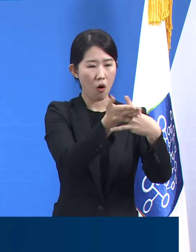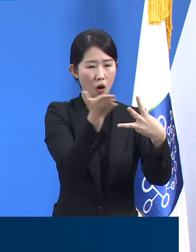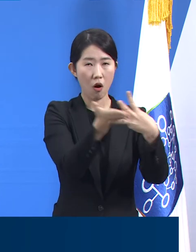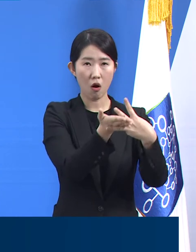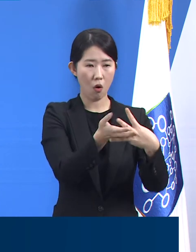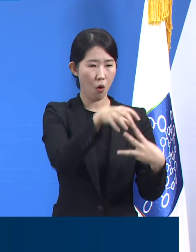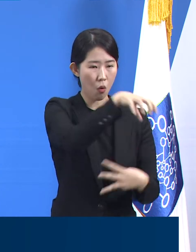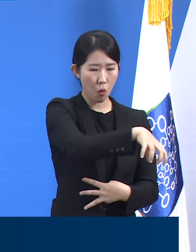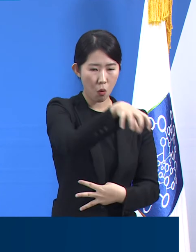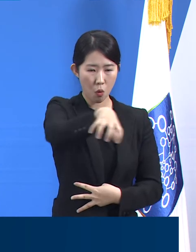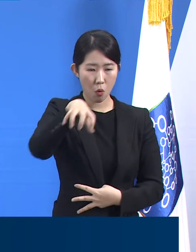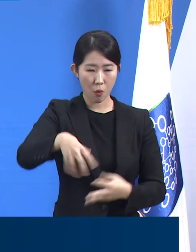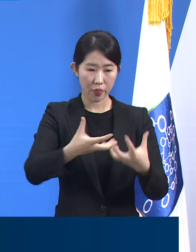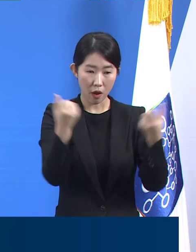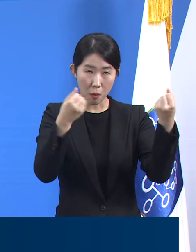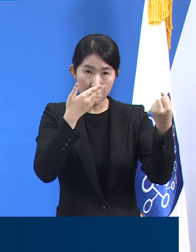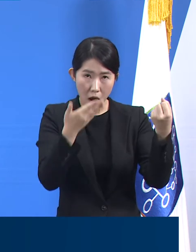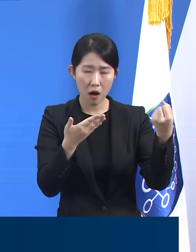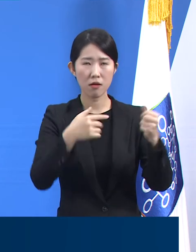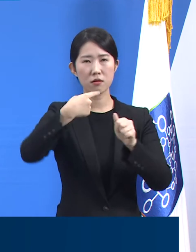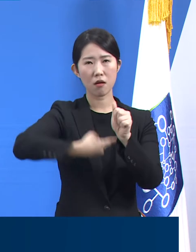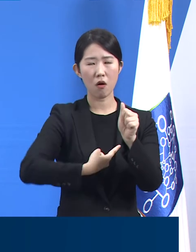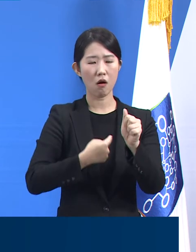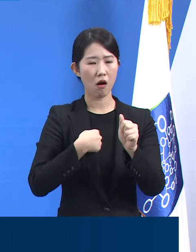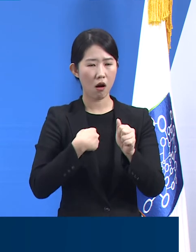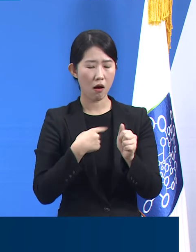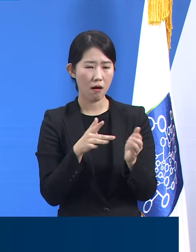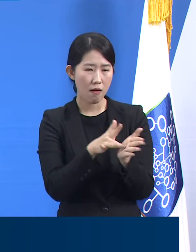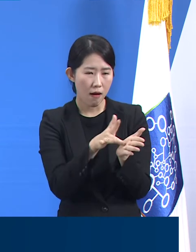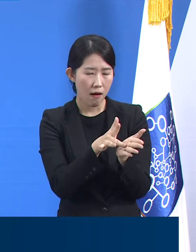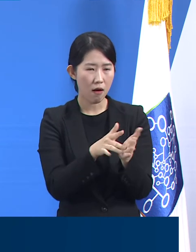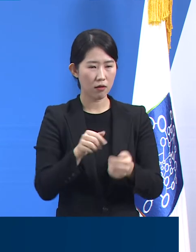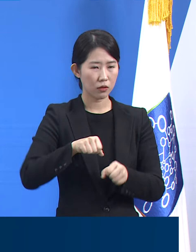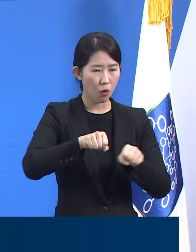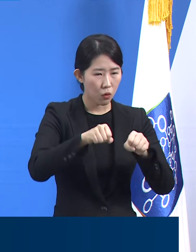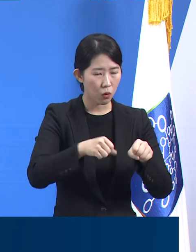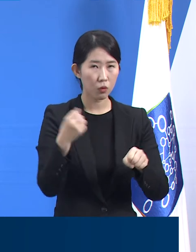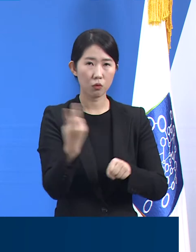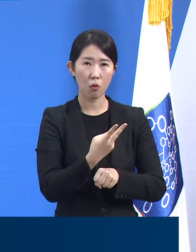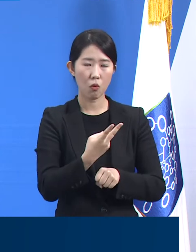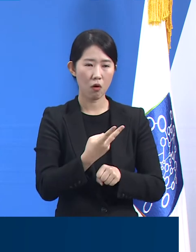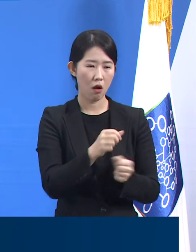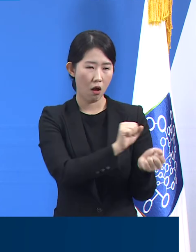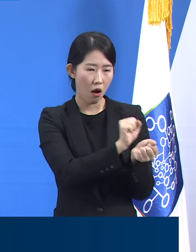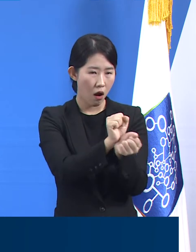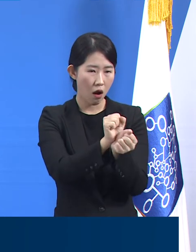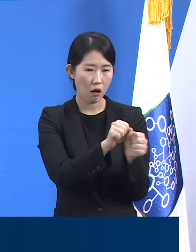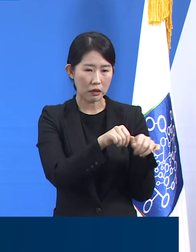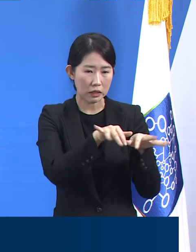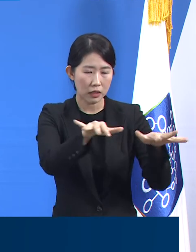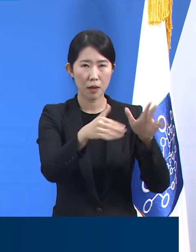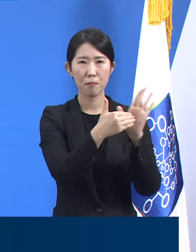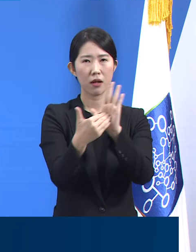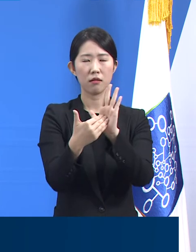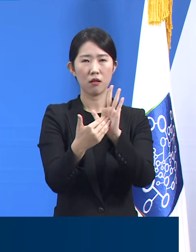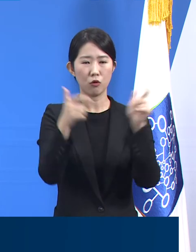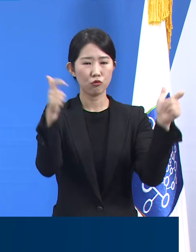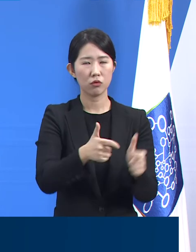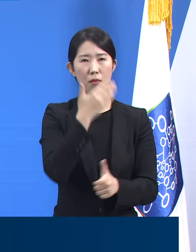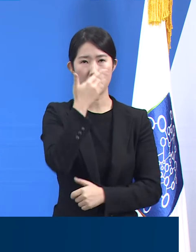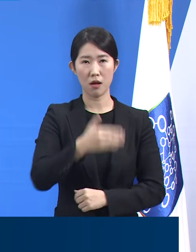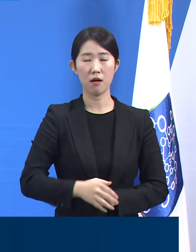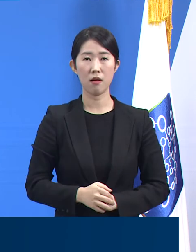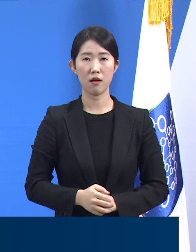현장의 방역 대응이 수월해지고 감염 확산을 최소화할 수 있습니다. 확진자 진료를 위한 병상 확보